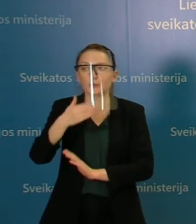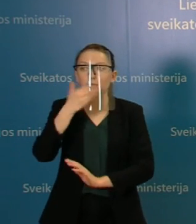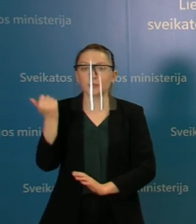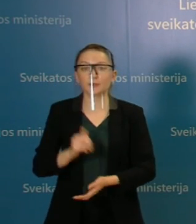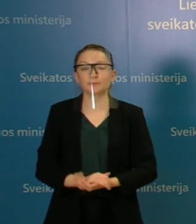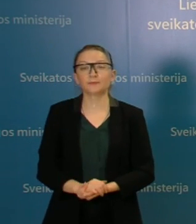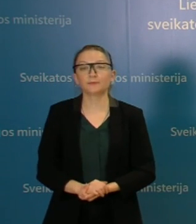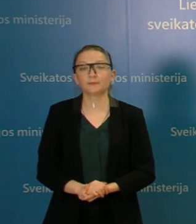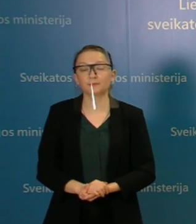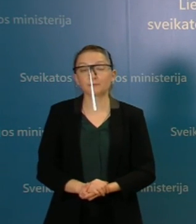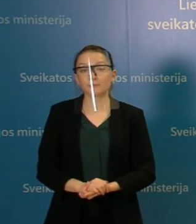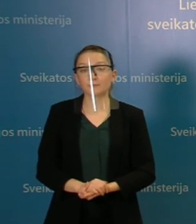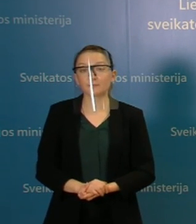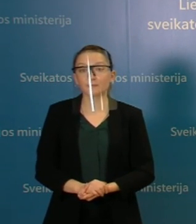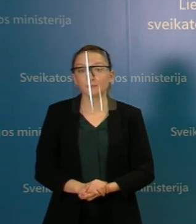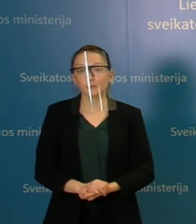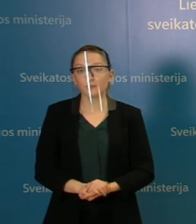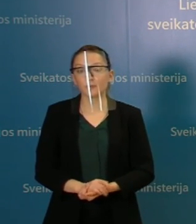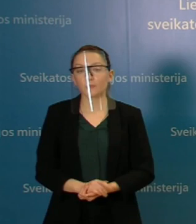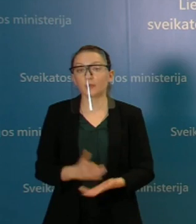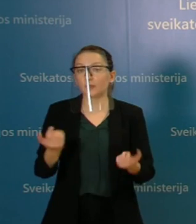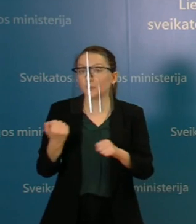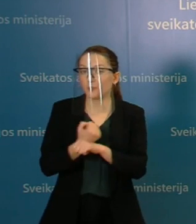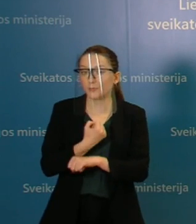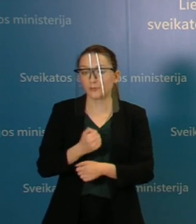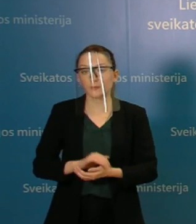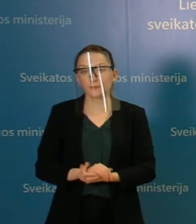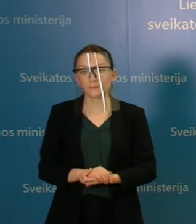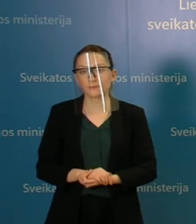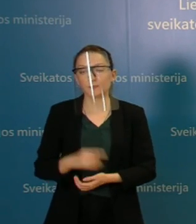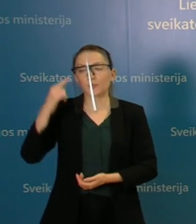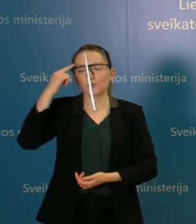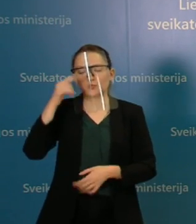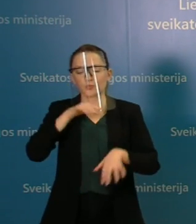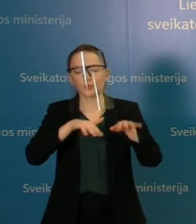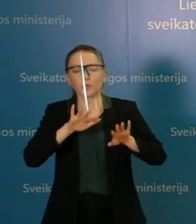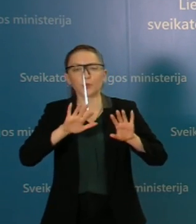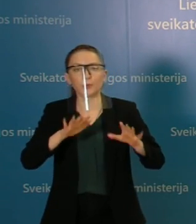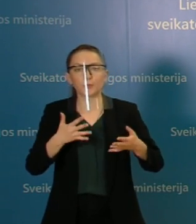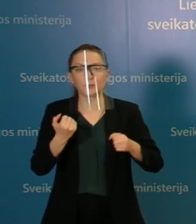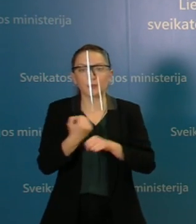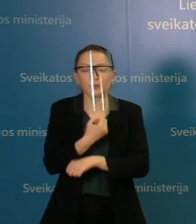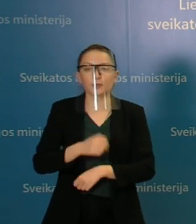tragiškos. Tai matyt, kad tiesiog reikėtų, žinant tokias situacijas,